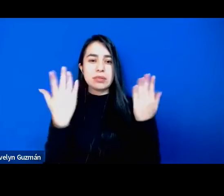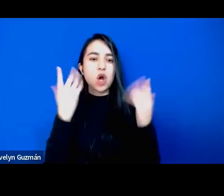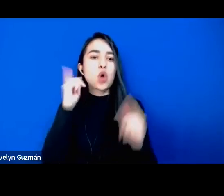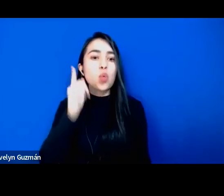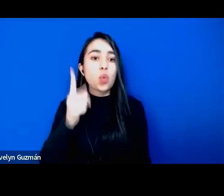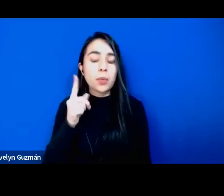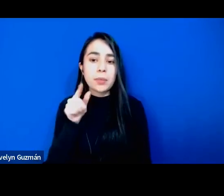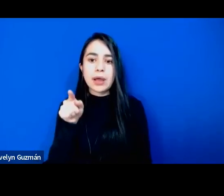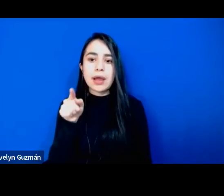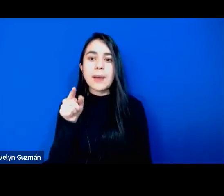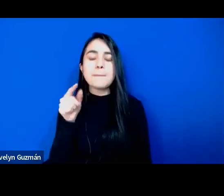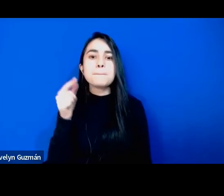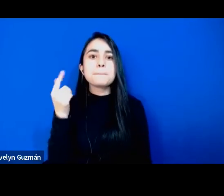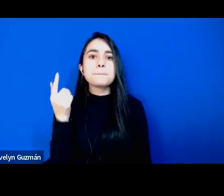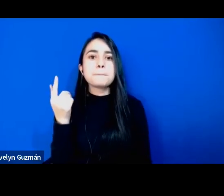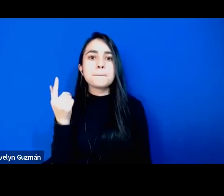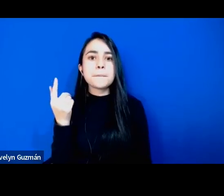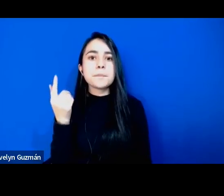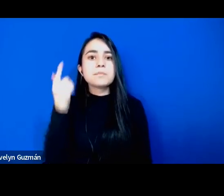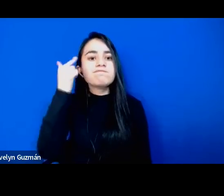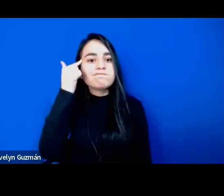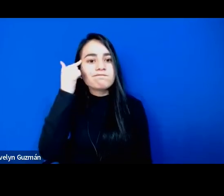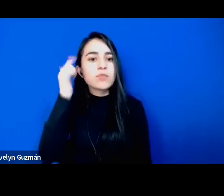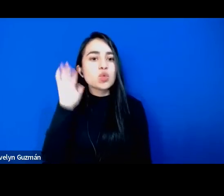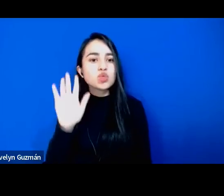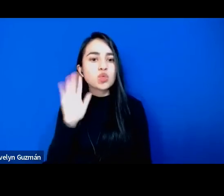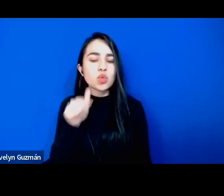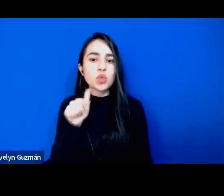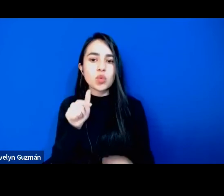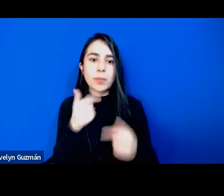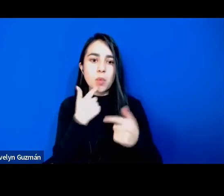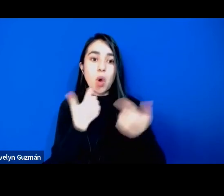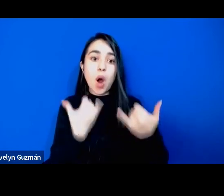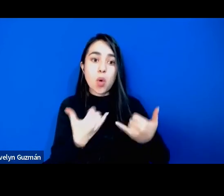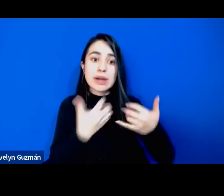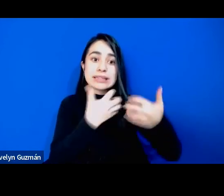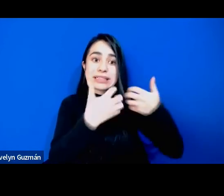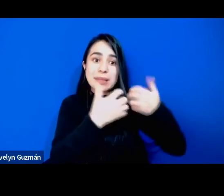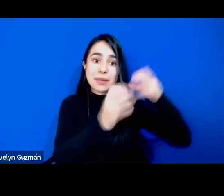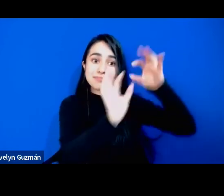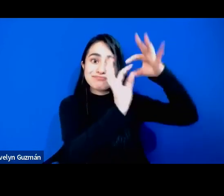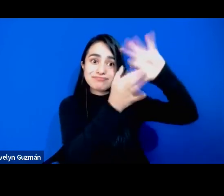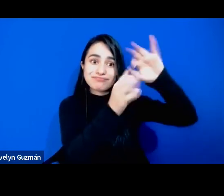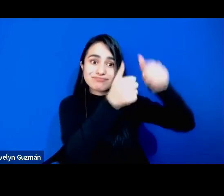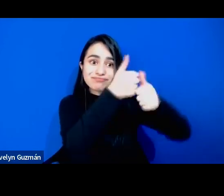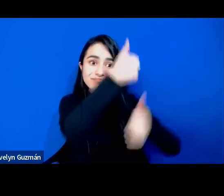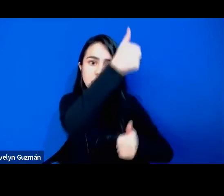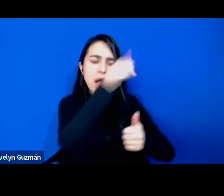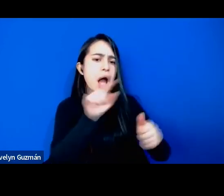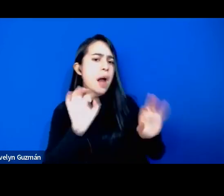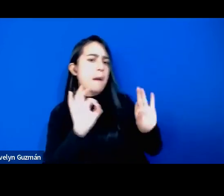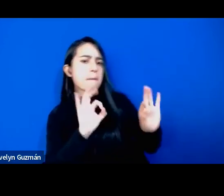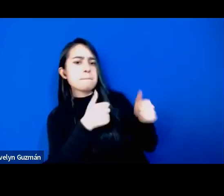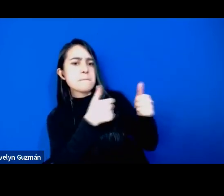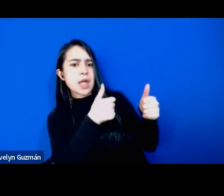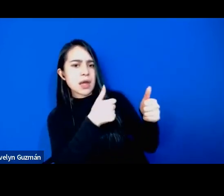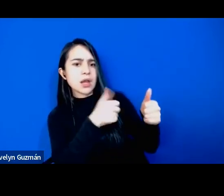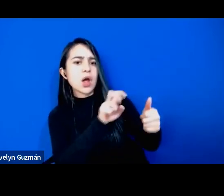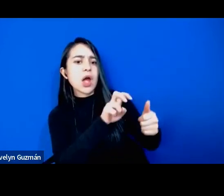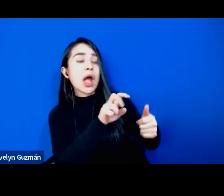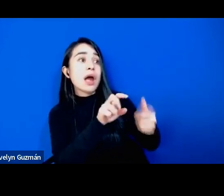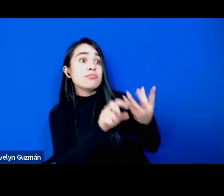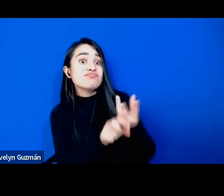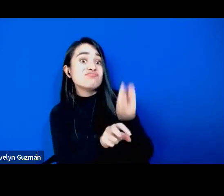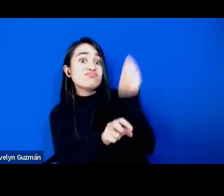el sistema como está, está bien y tiene unos privilegios que solo unos